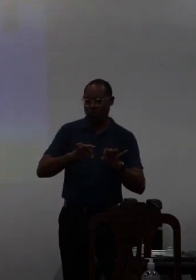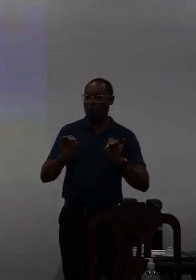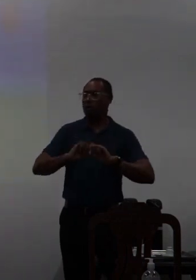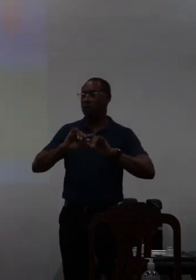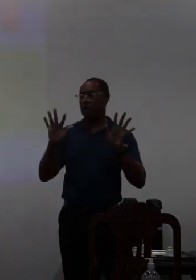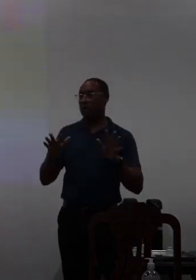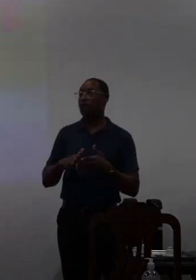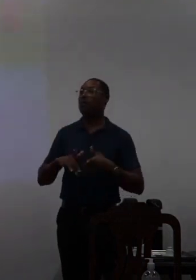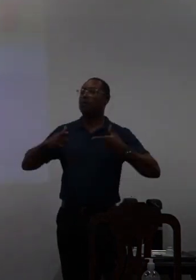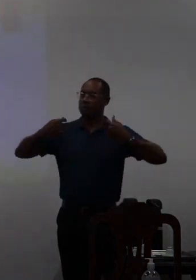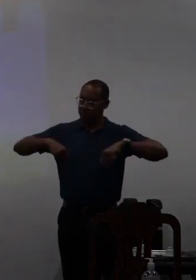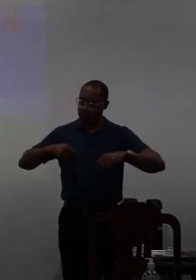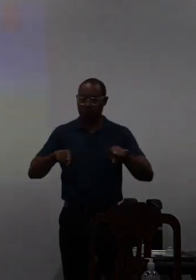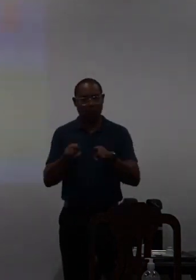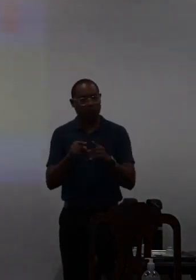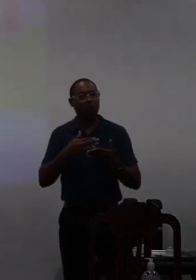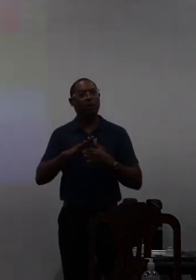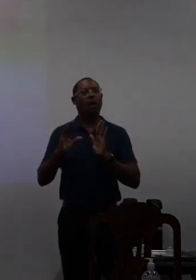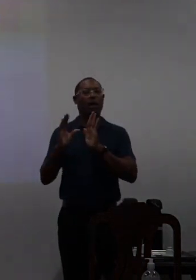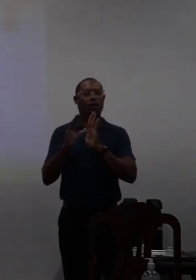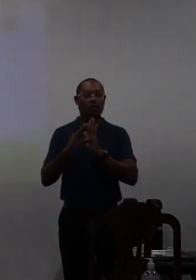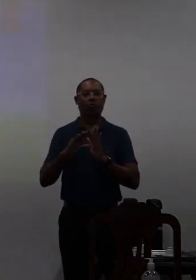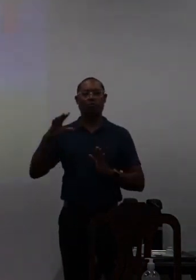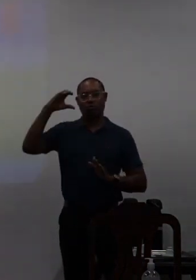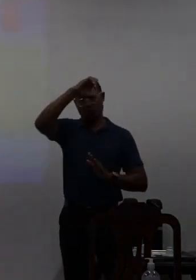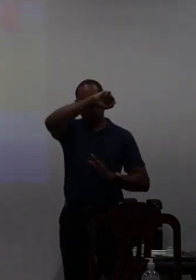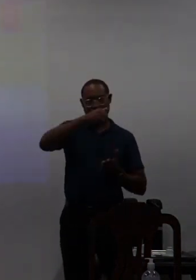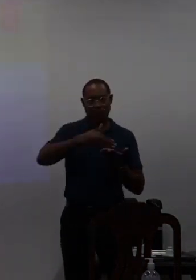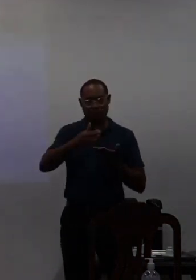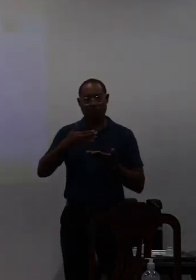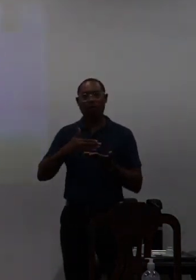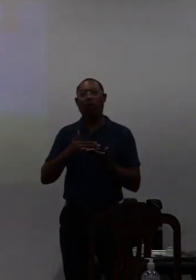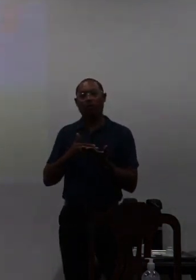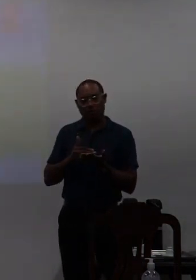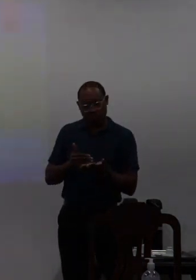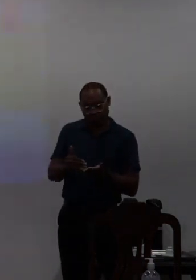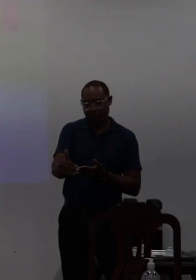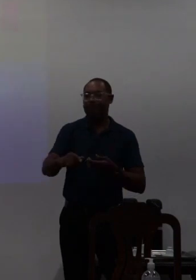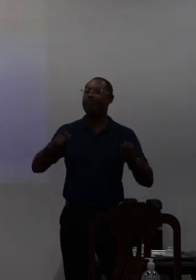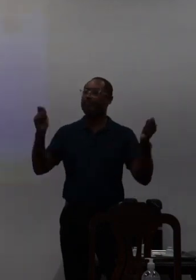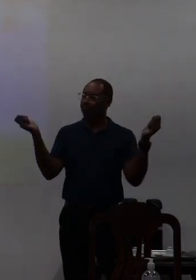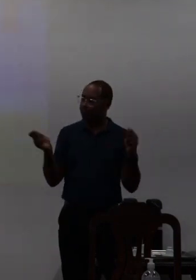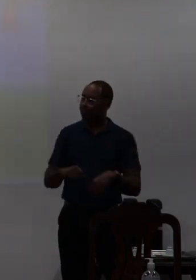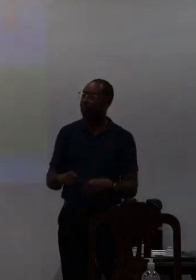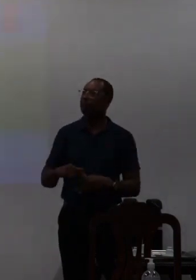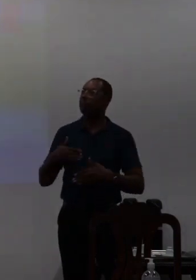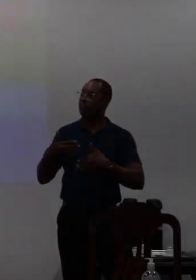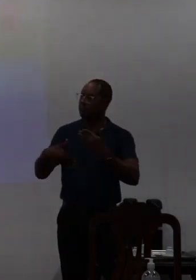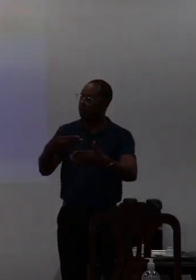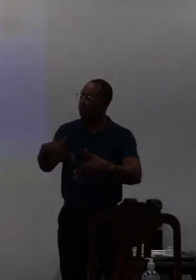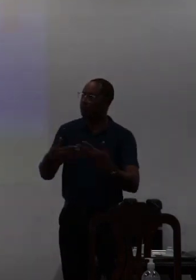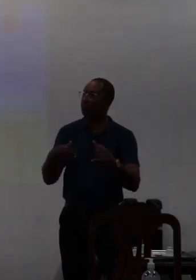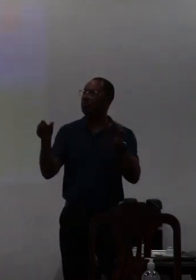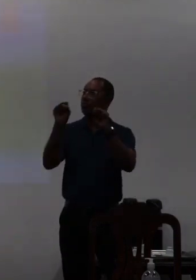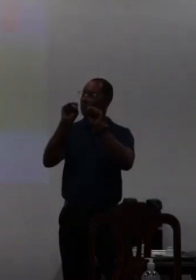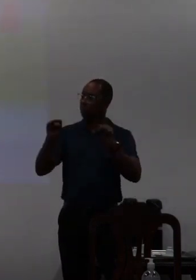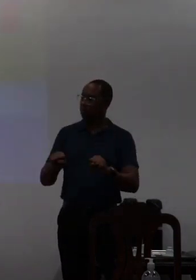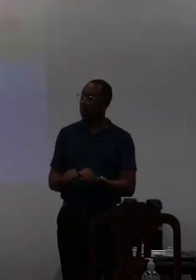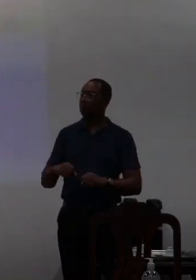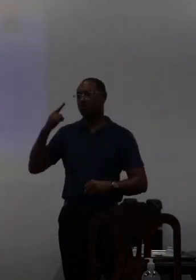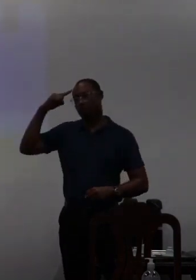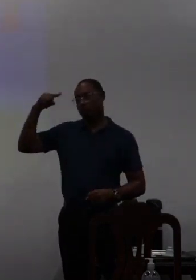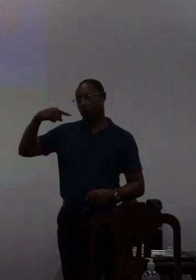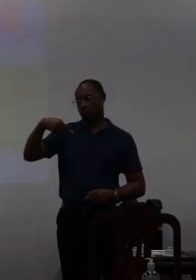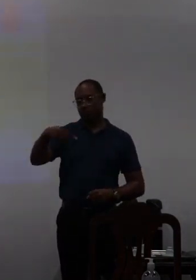claro é necessário também que a comunidade compreenda só a partir daí que esse processo esse sistema vai fazer parte do